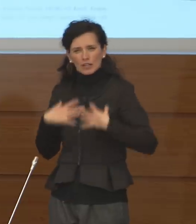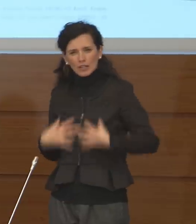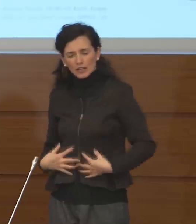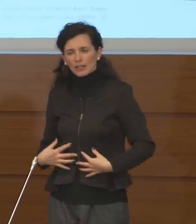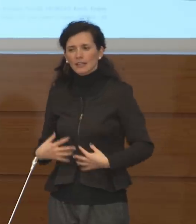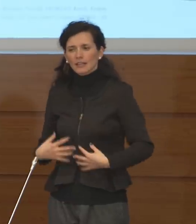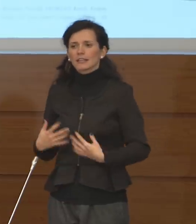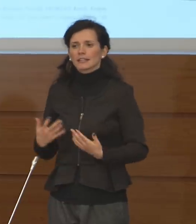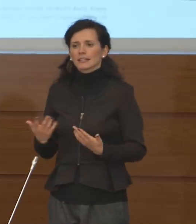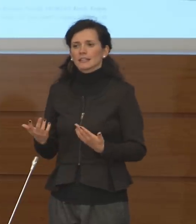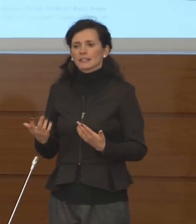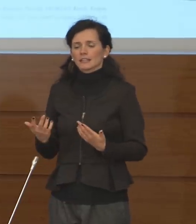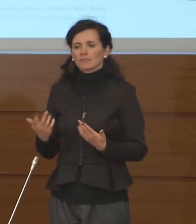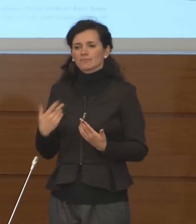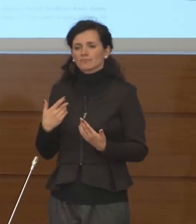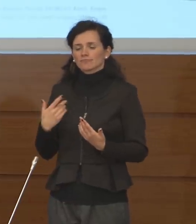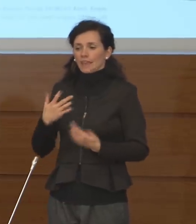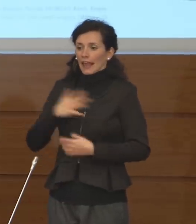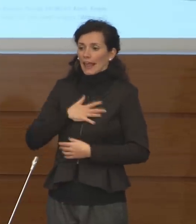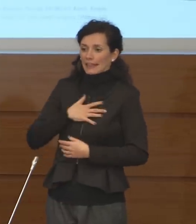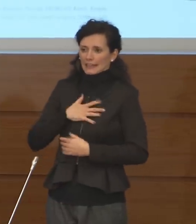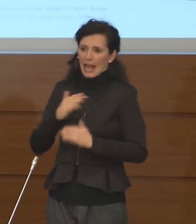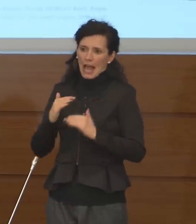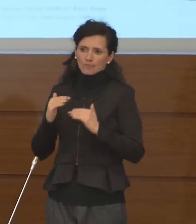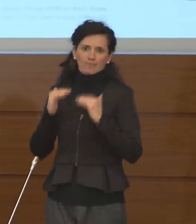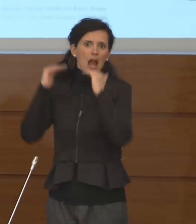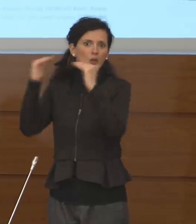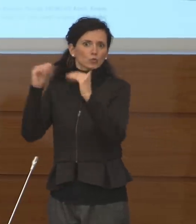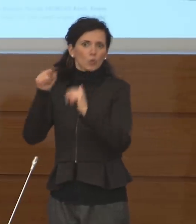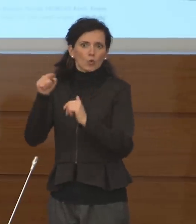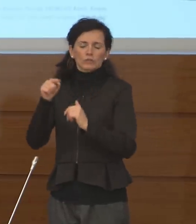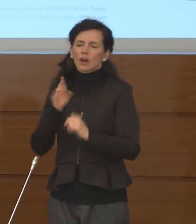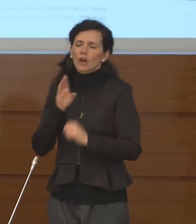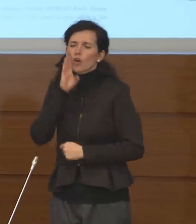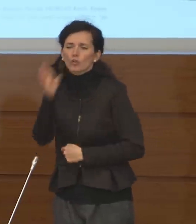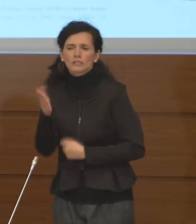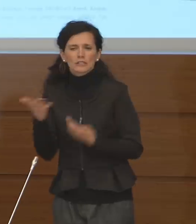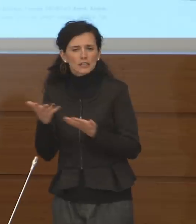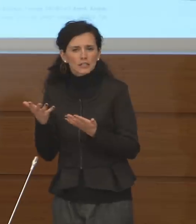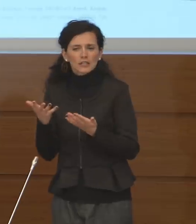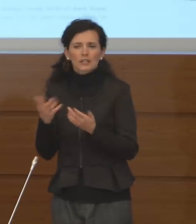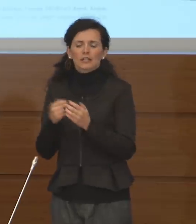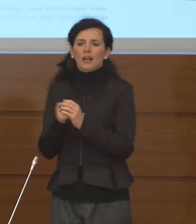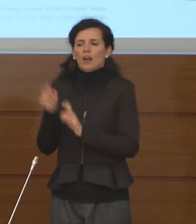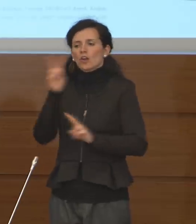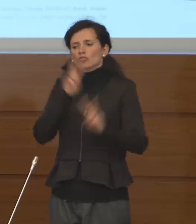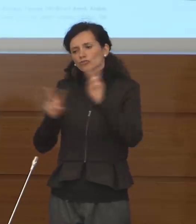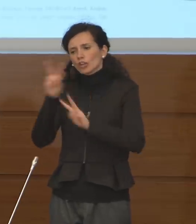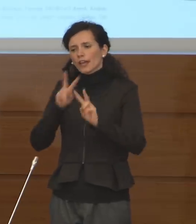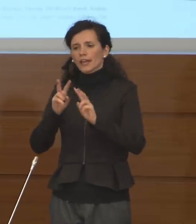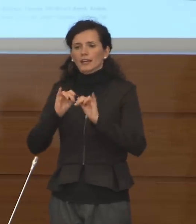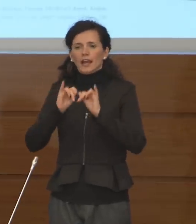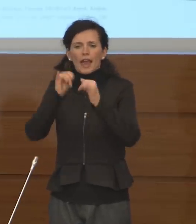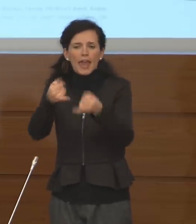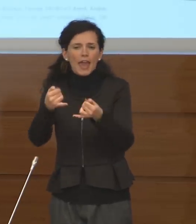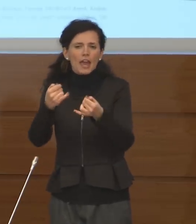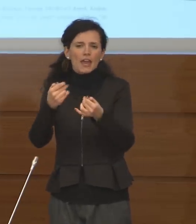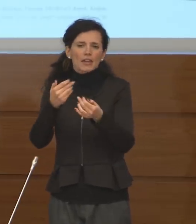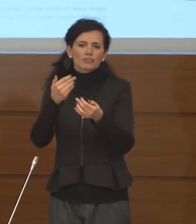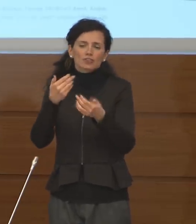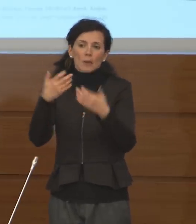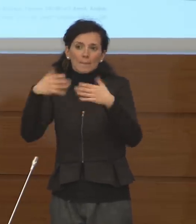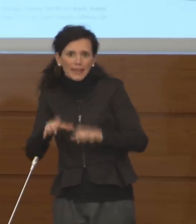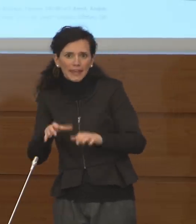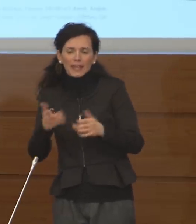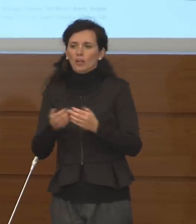un'età adulta, quello di contenere al massimo le uscite e le